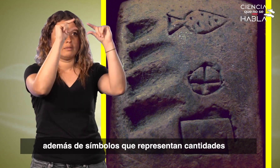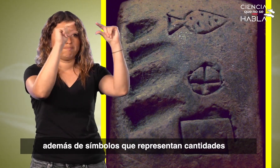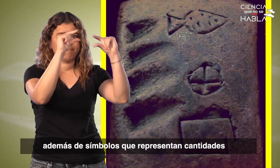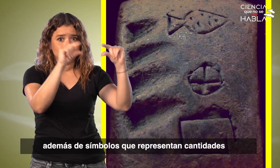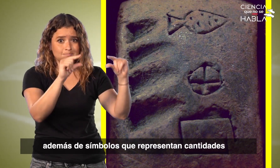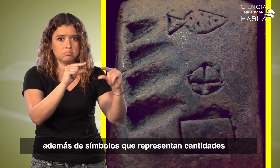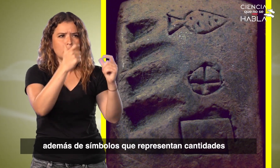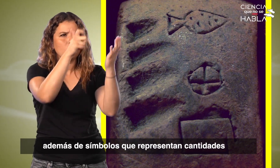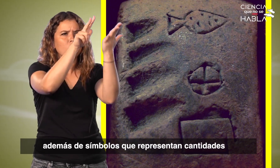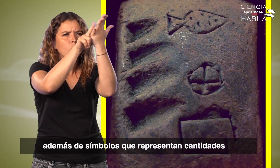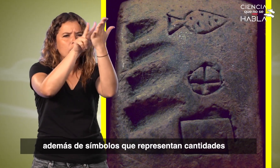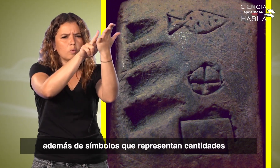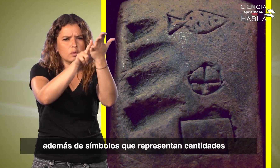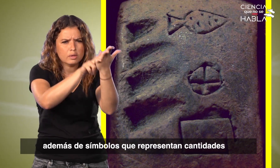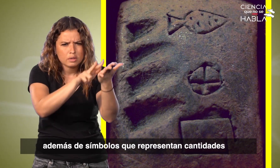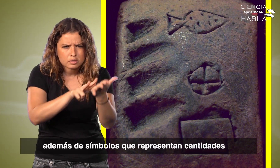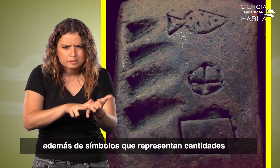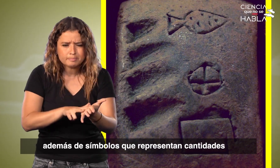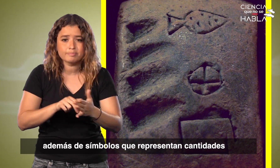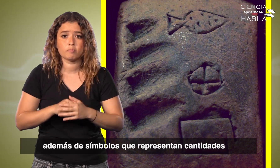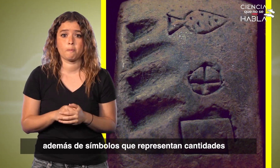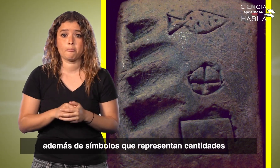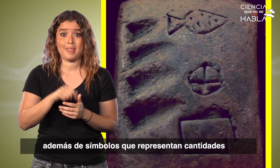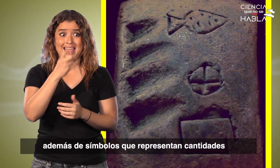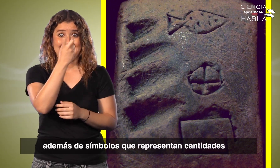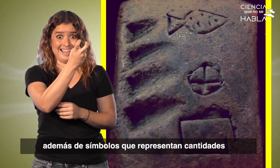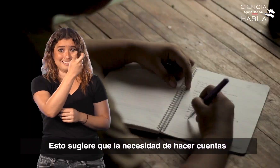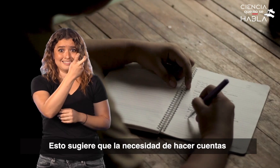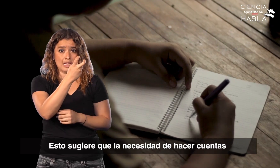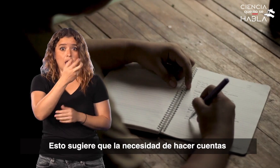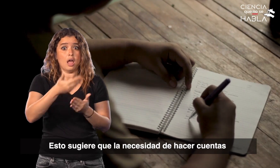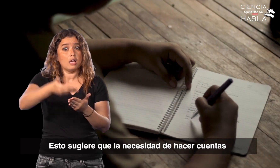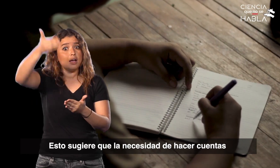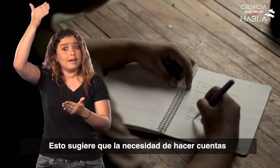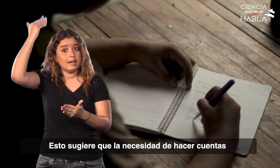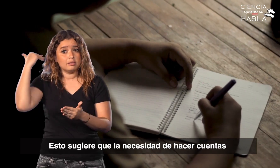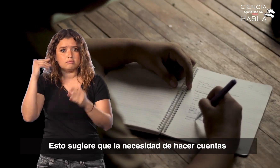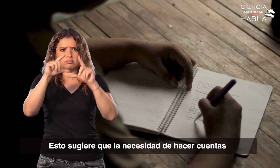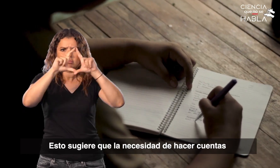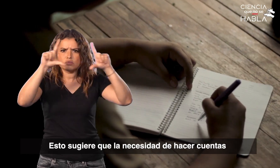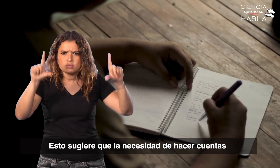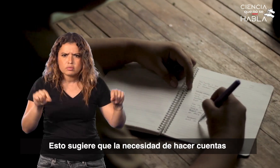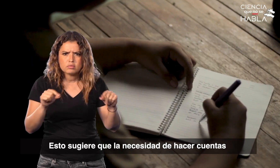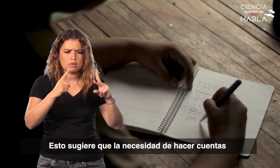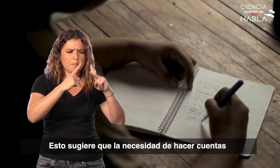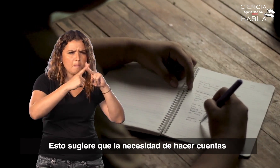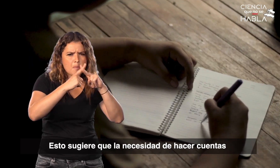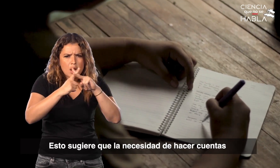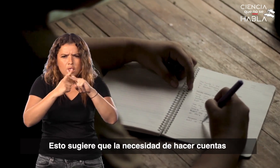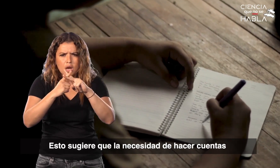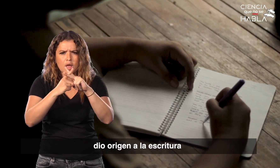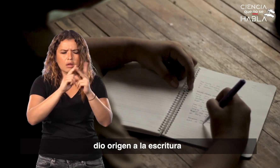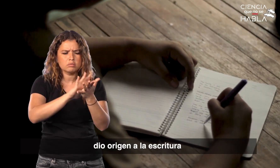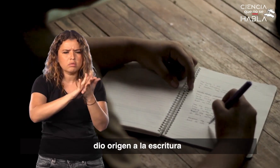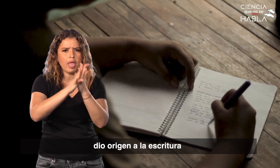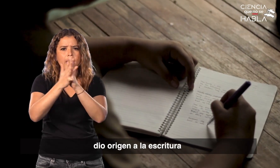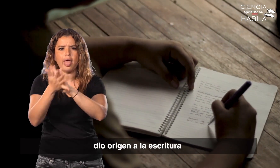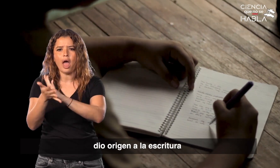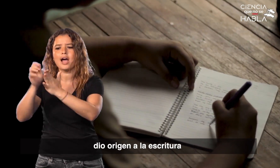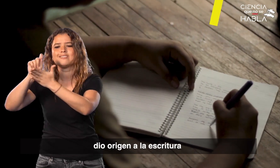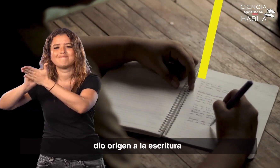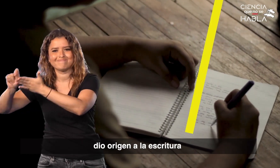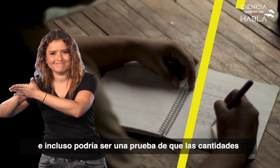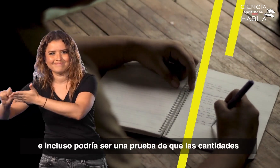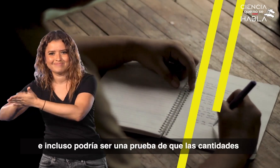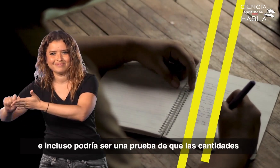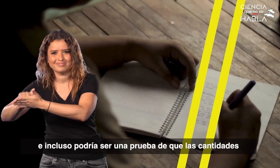además de símbolos que representan cantidades. Esto sugiere que la necesidad de hacer cuentas dio origen a la